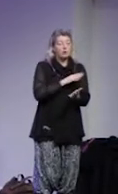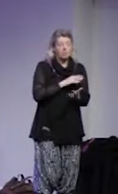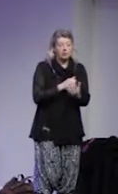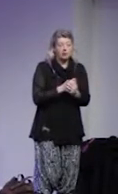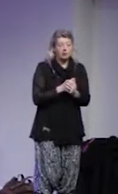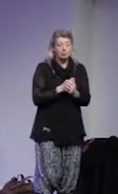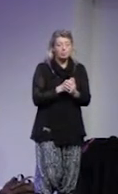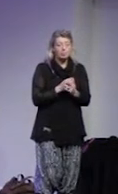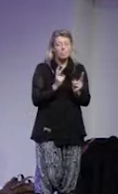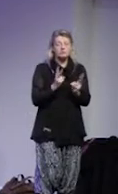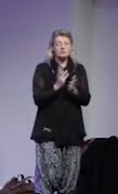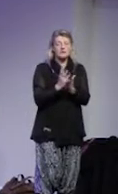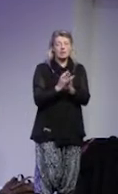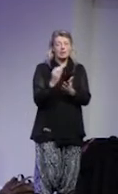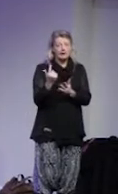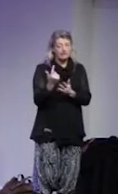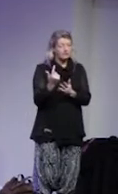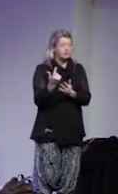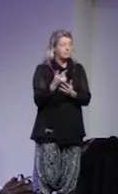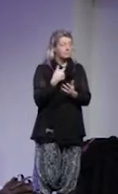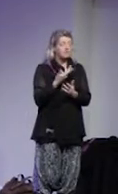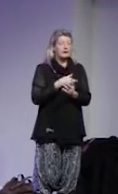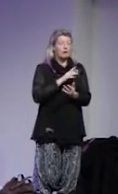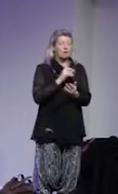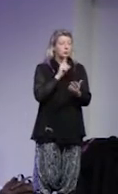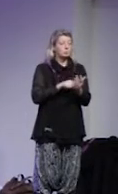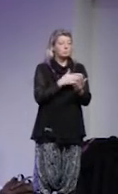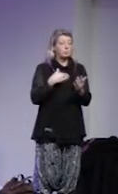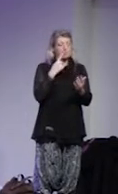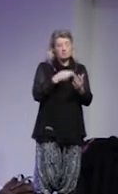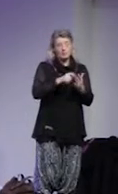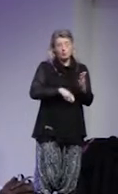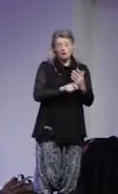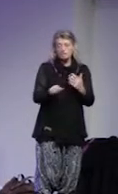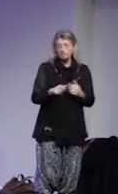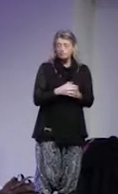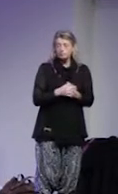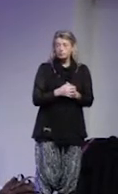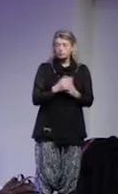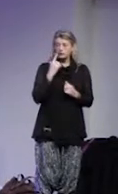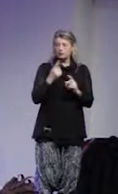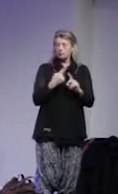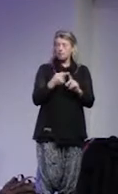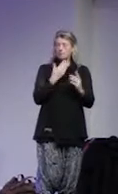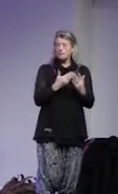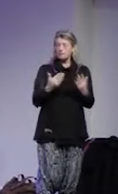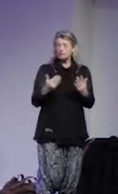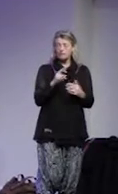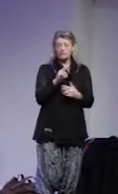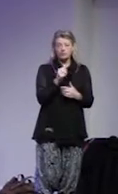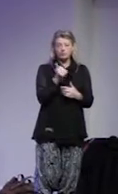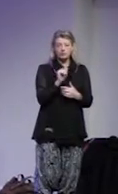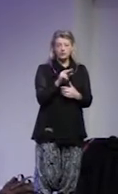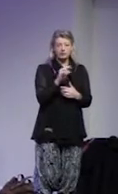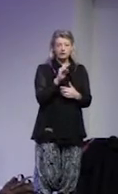säkerhet som vi vill ha för våra medborgare. Så därför tänkte jag börja med att presentera Robin